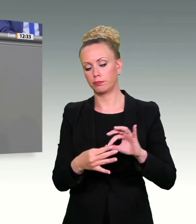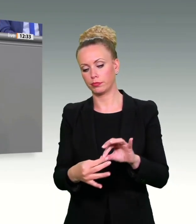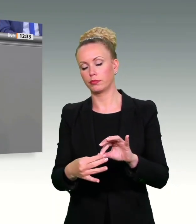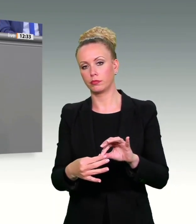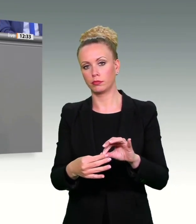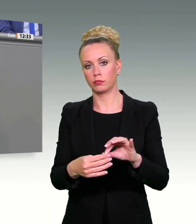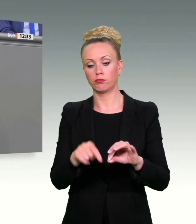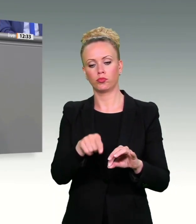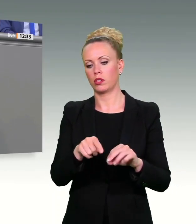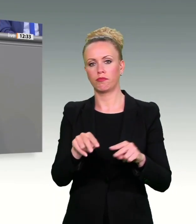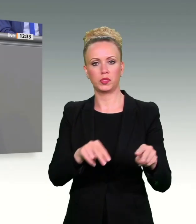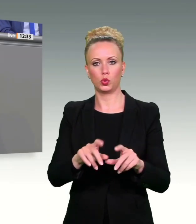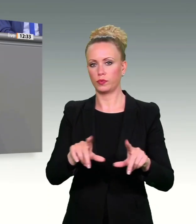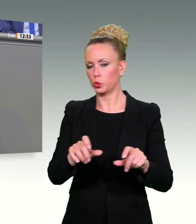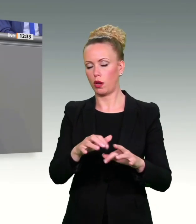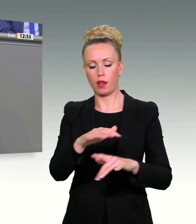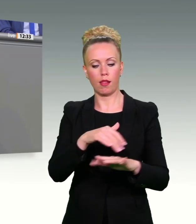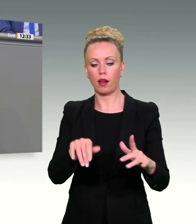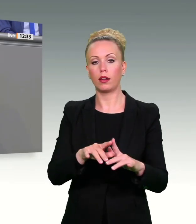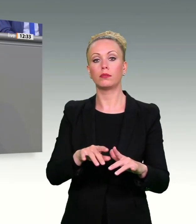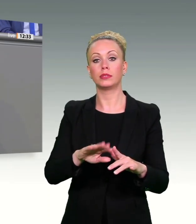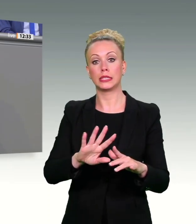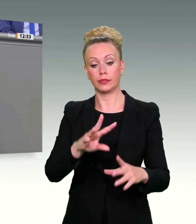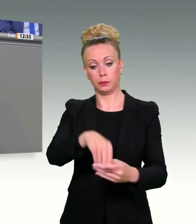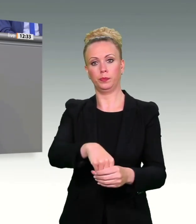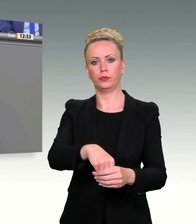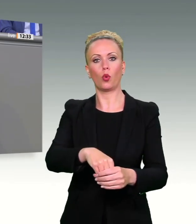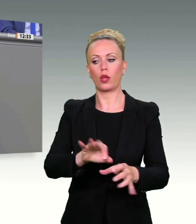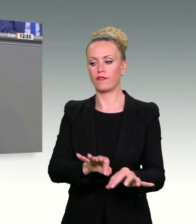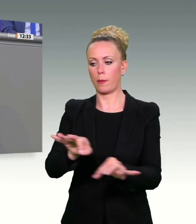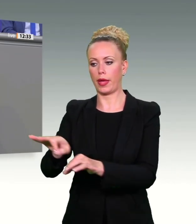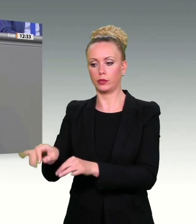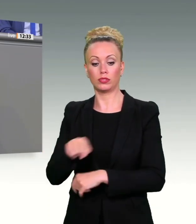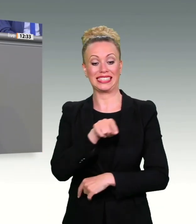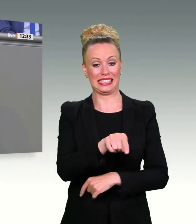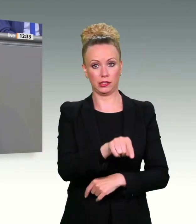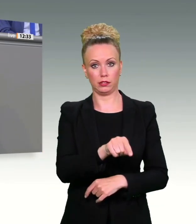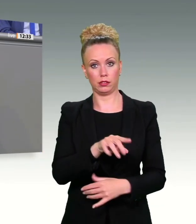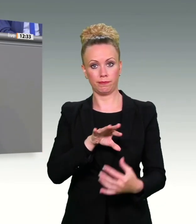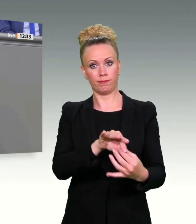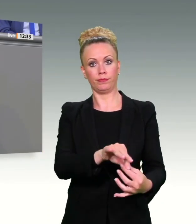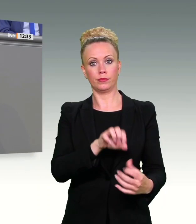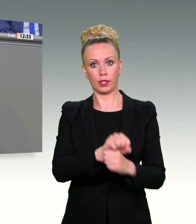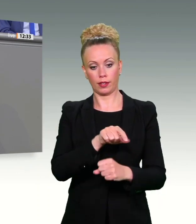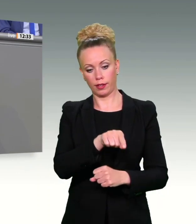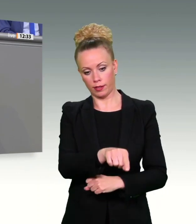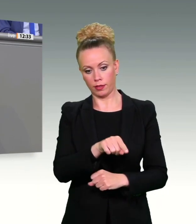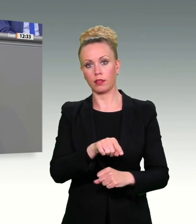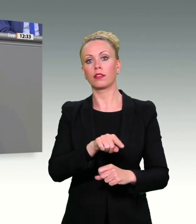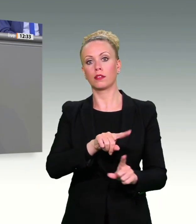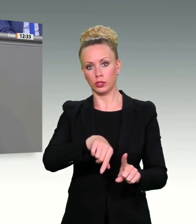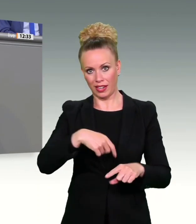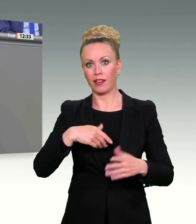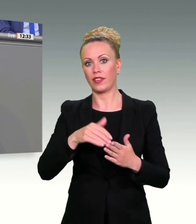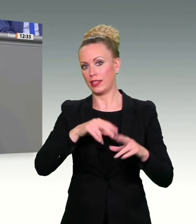weitergegeben oder bereitgestellt wird, ist meistens der einzige Ermittlungsansatz für die Ermittler.